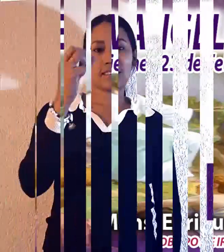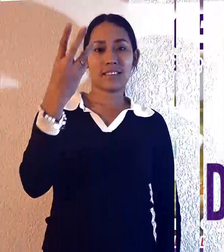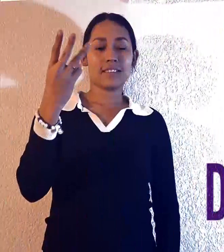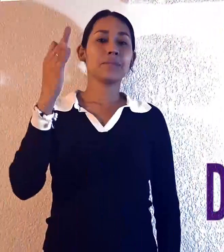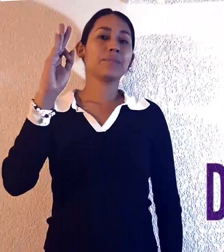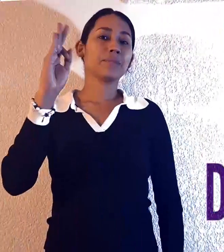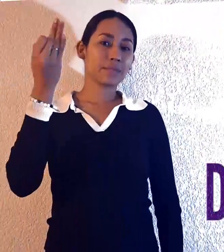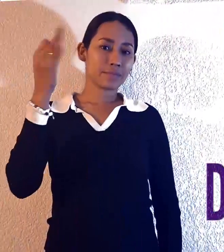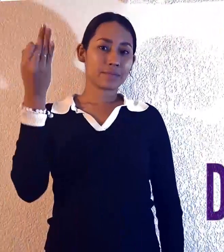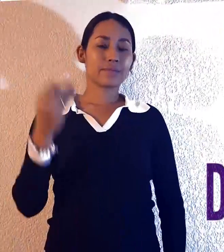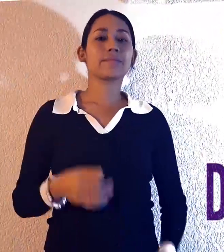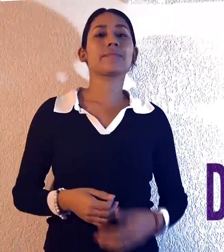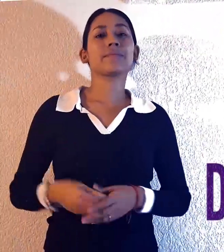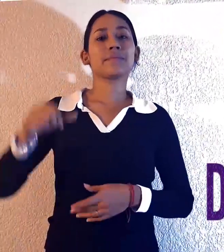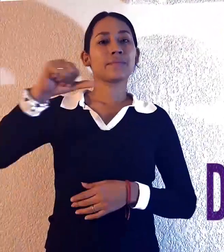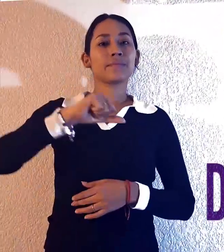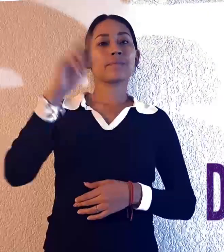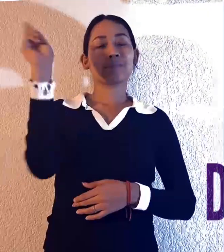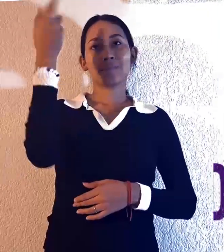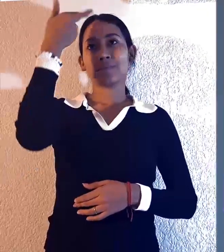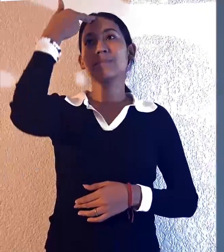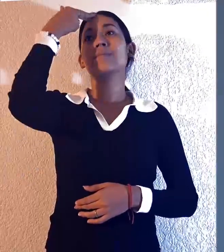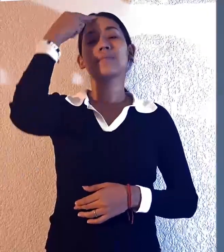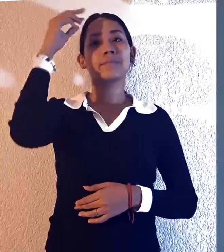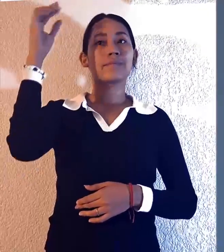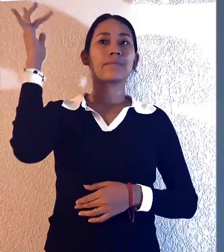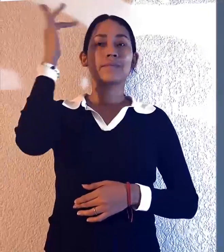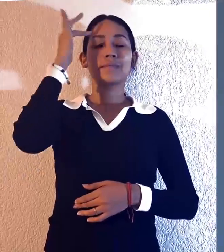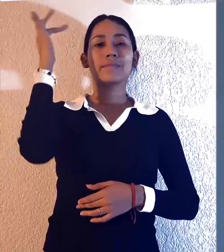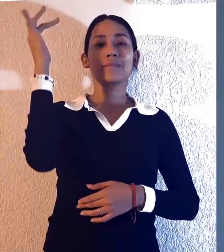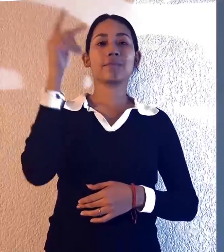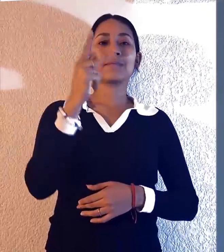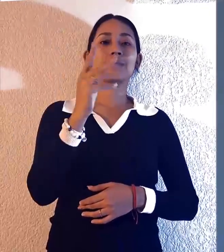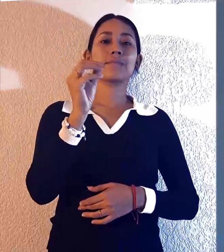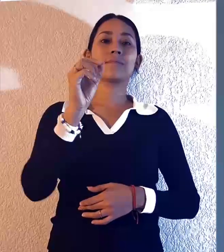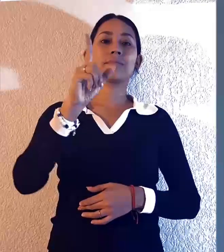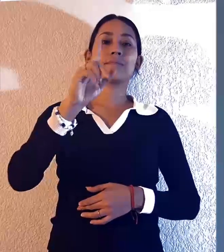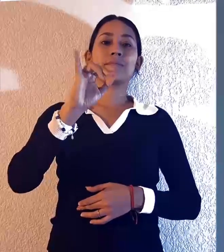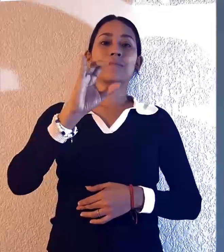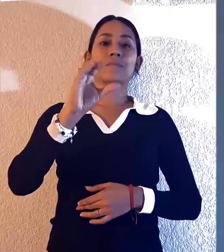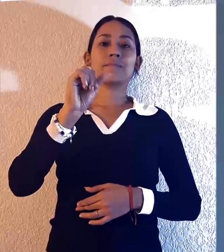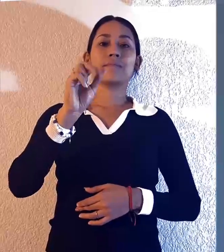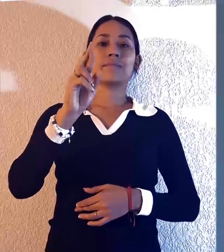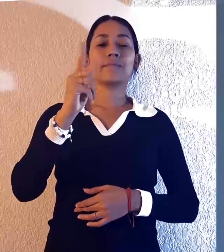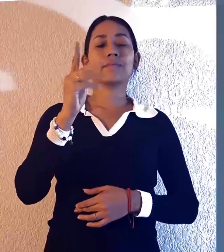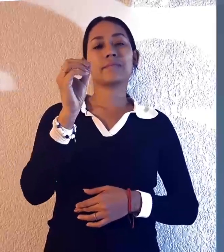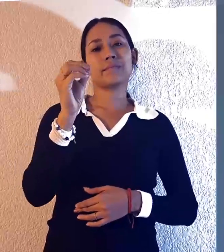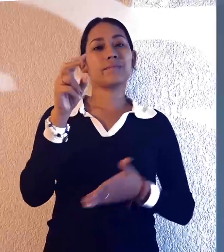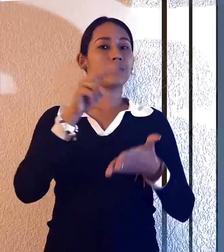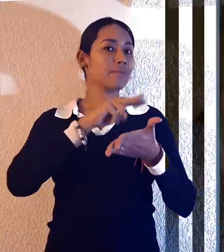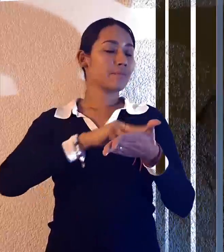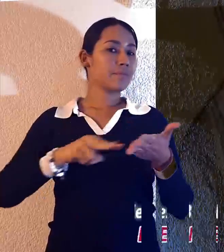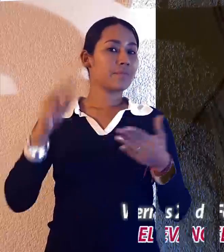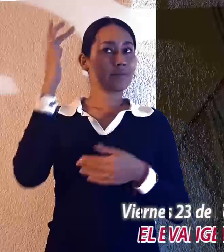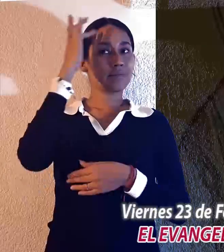Un 23 de febrero, hoy recordamos a San Policarpo. Evangelio según San Mateo